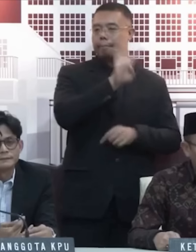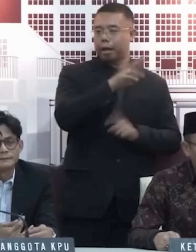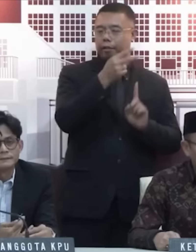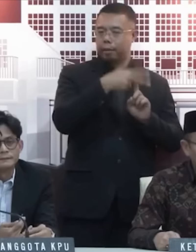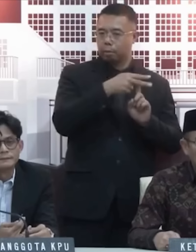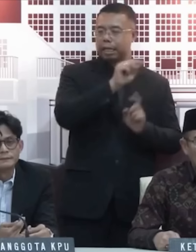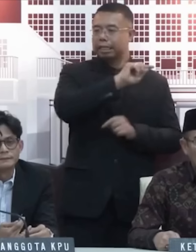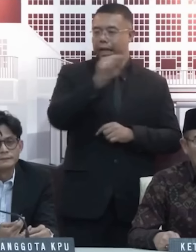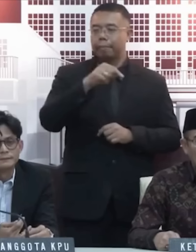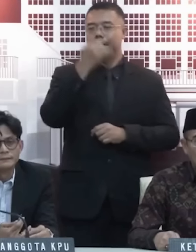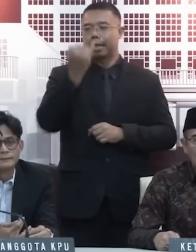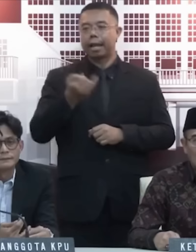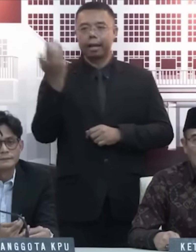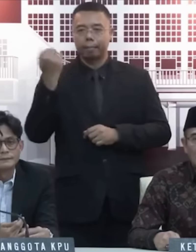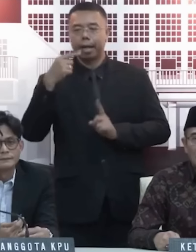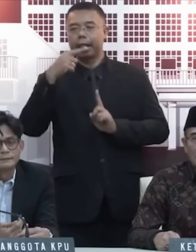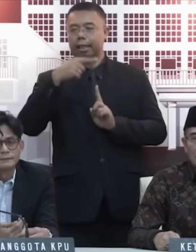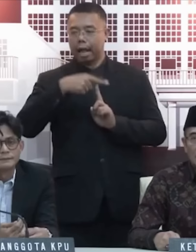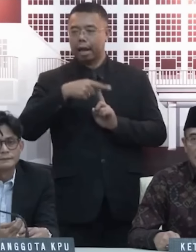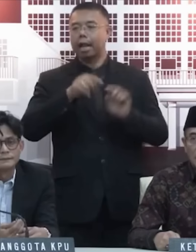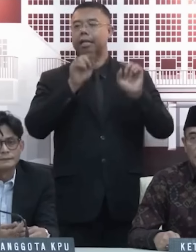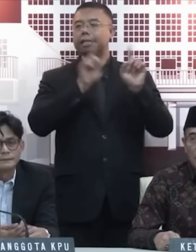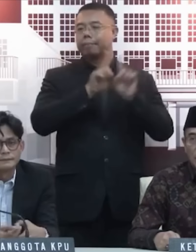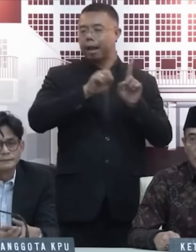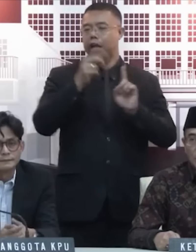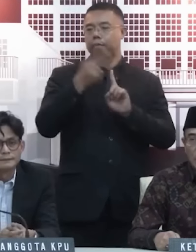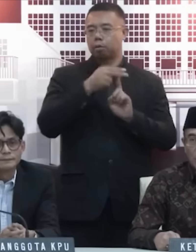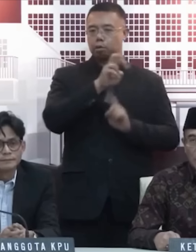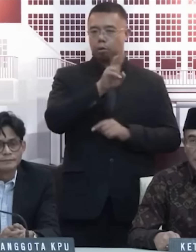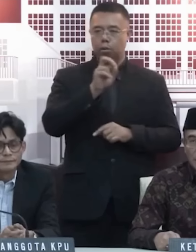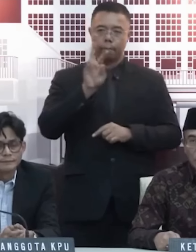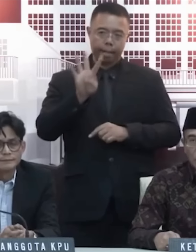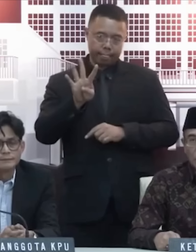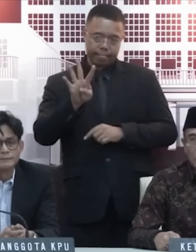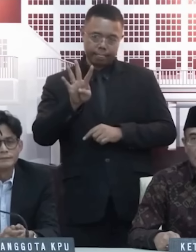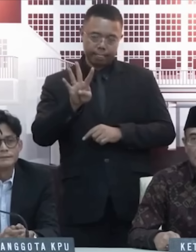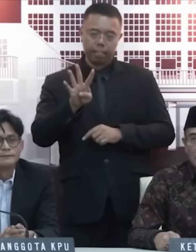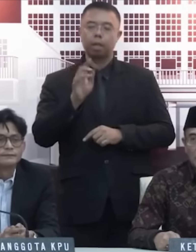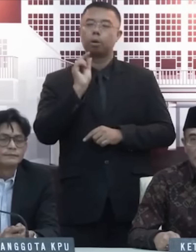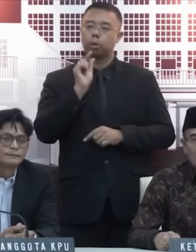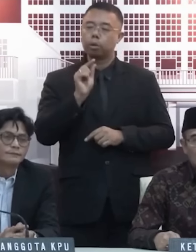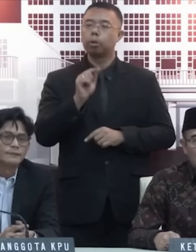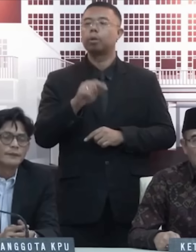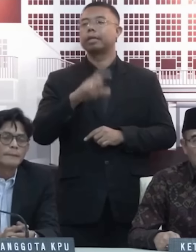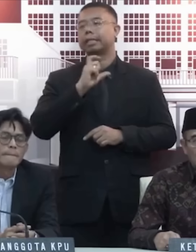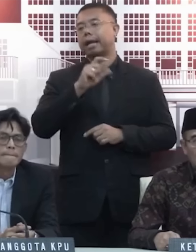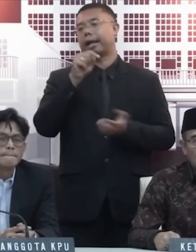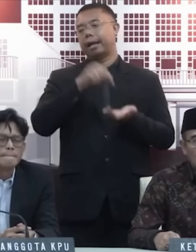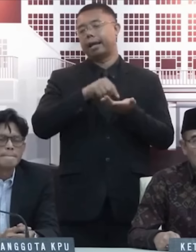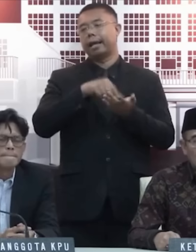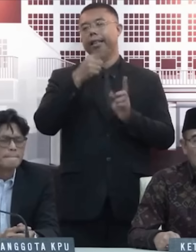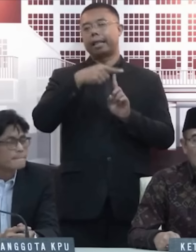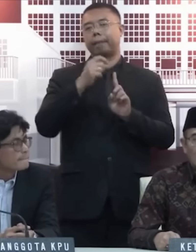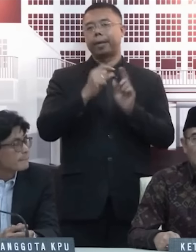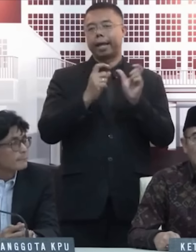Februari sampai terakhir kemarin tanggal 11 Februari 2024 untuk metode TPS.